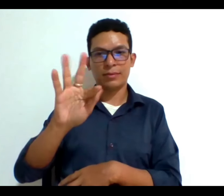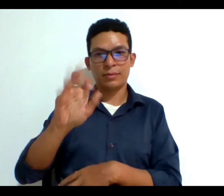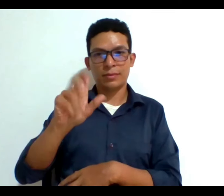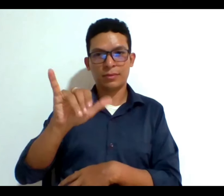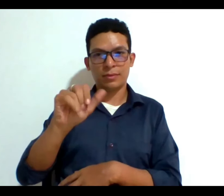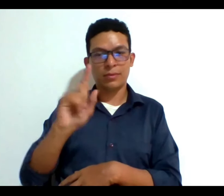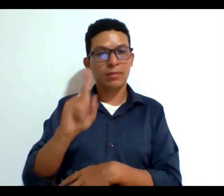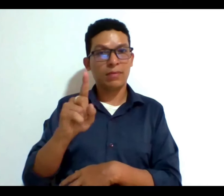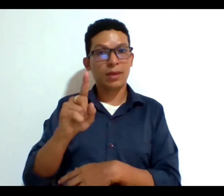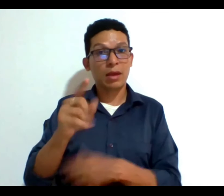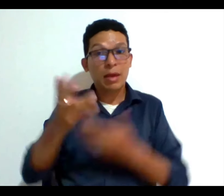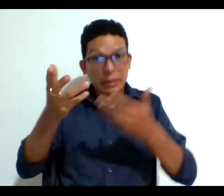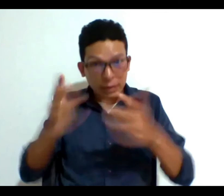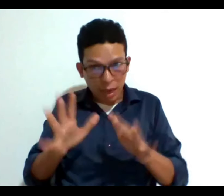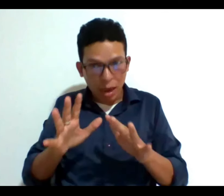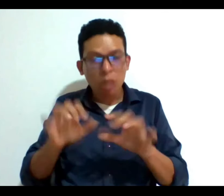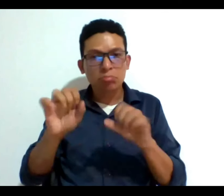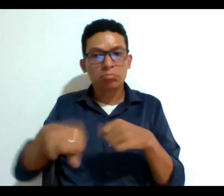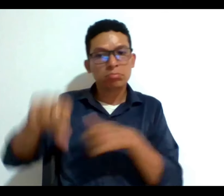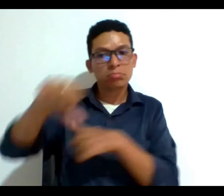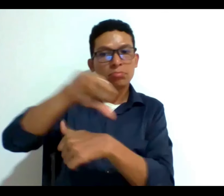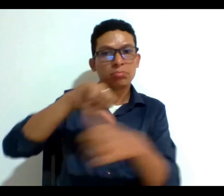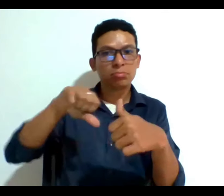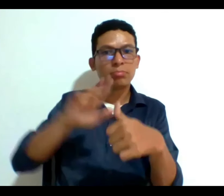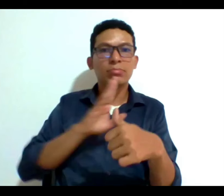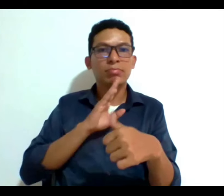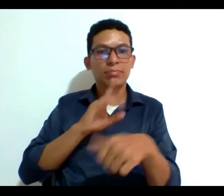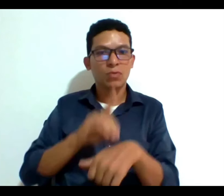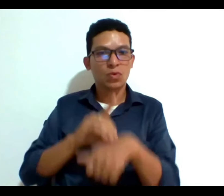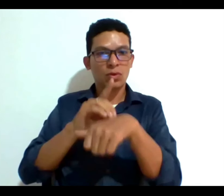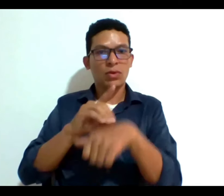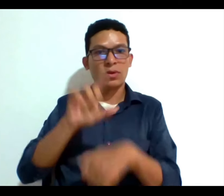podríamos escuchar al doctor Lazo.